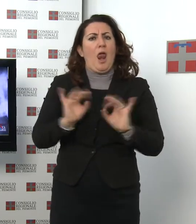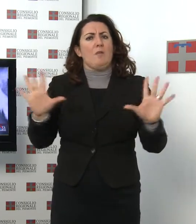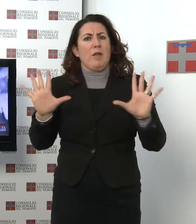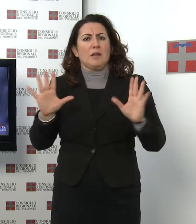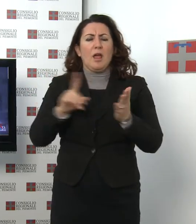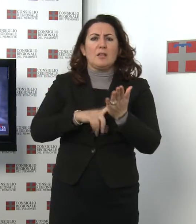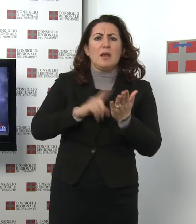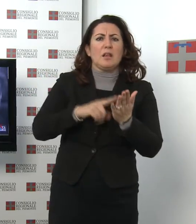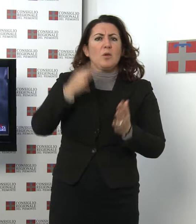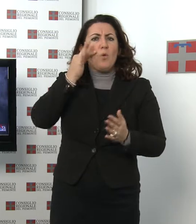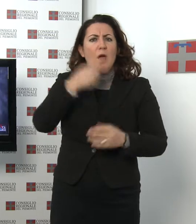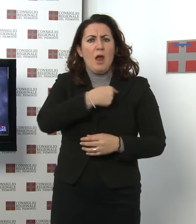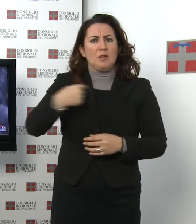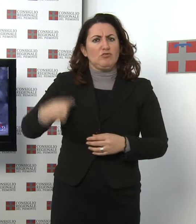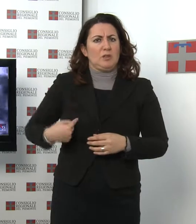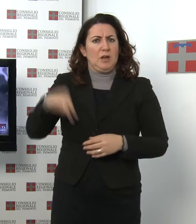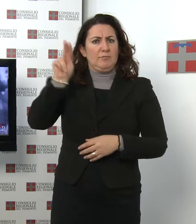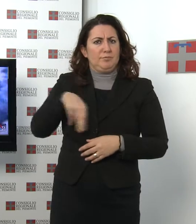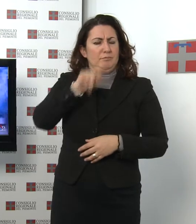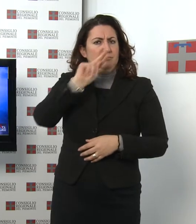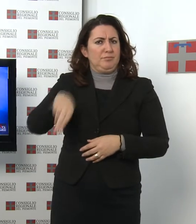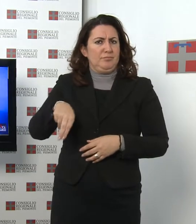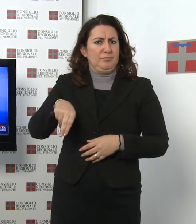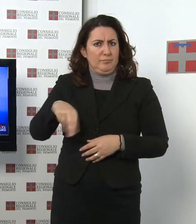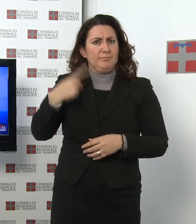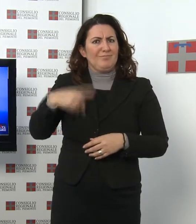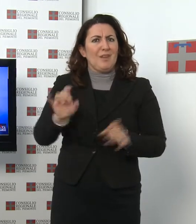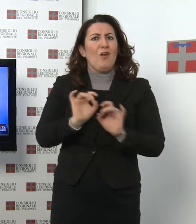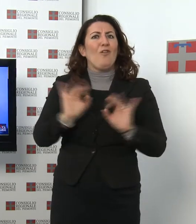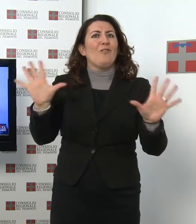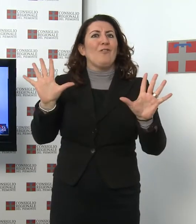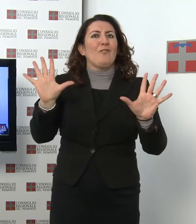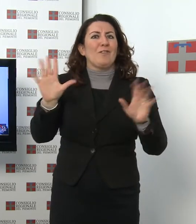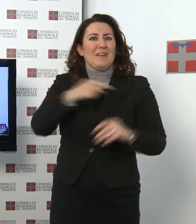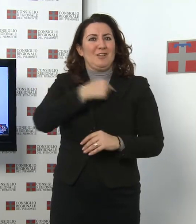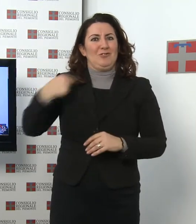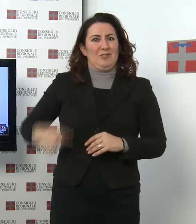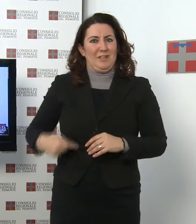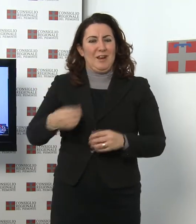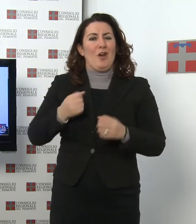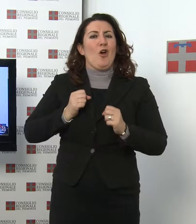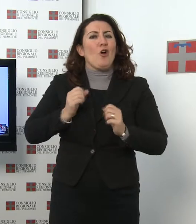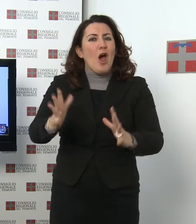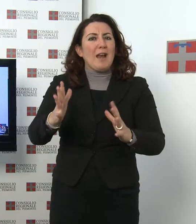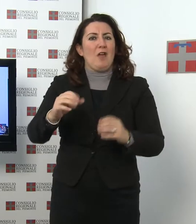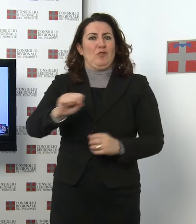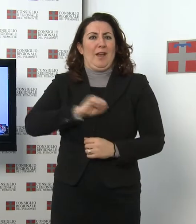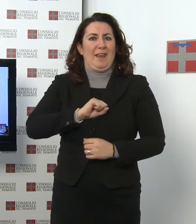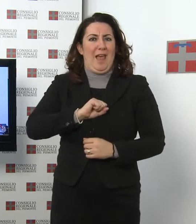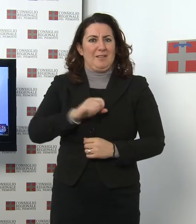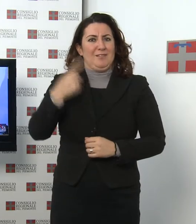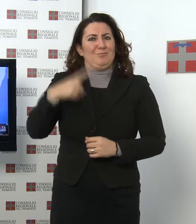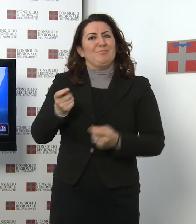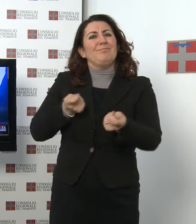ancora oggi si verifica in Cina. Si tratta di Free China, Il coraggio di credere, diretto dal regista Michael Perman